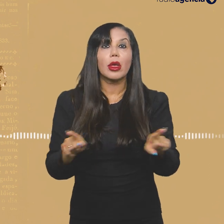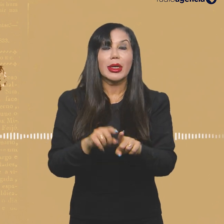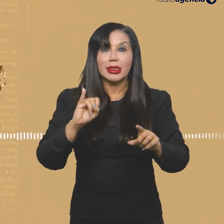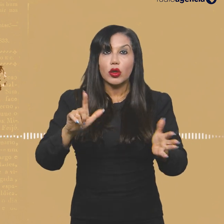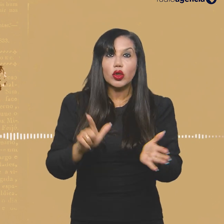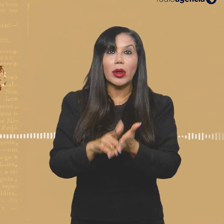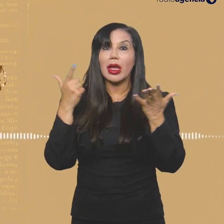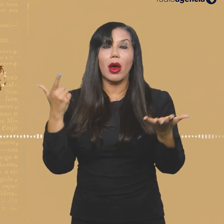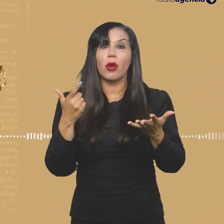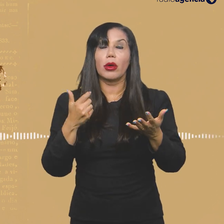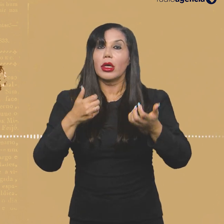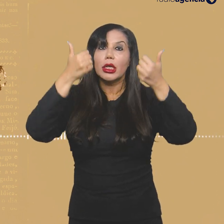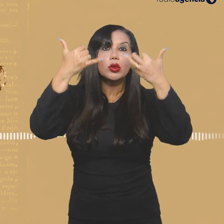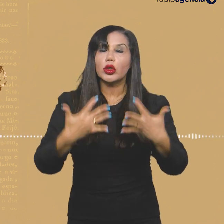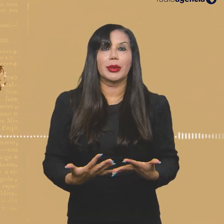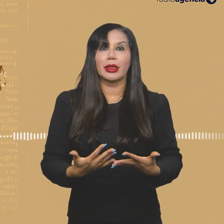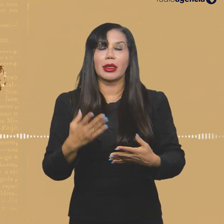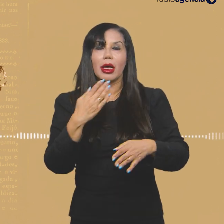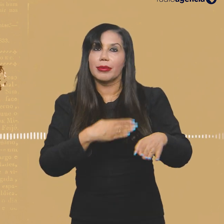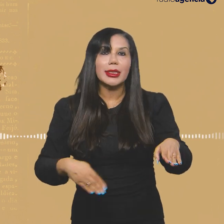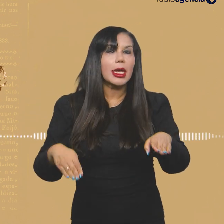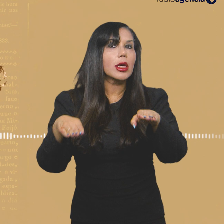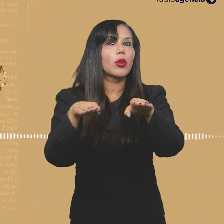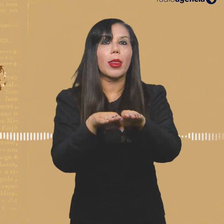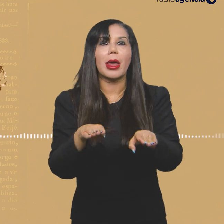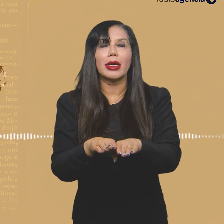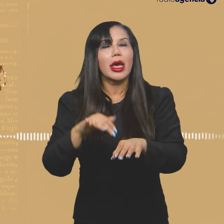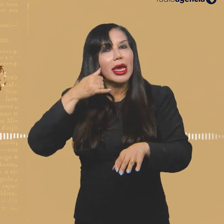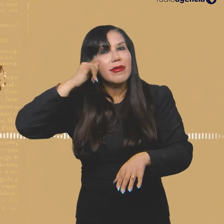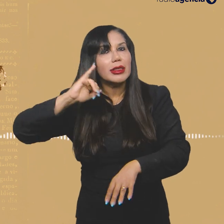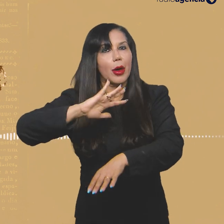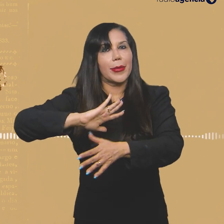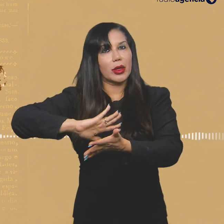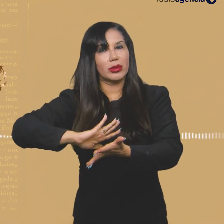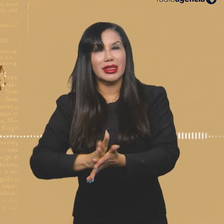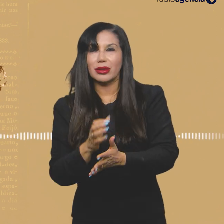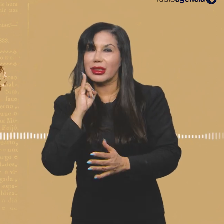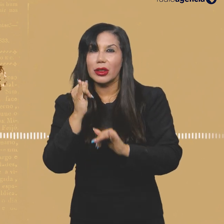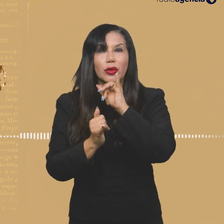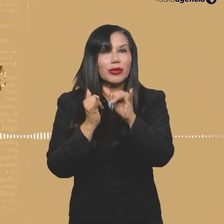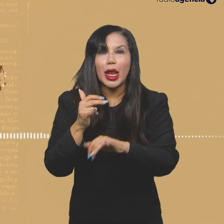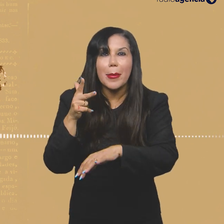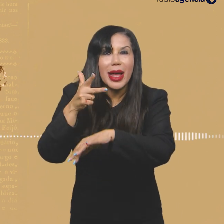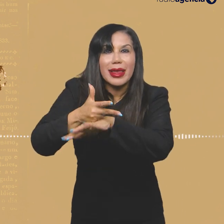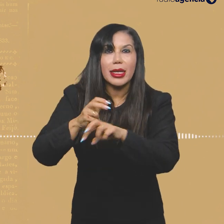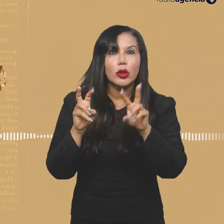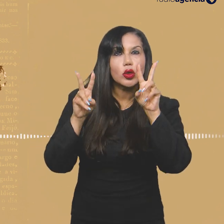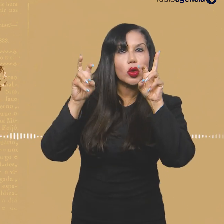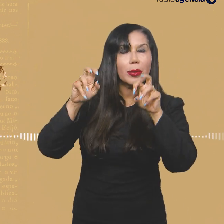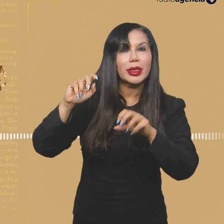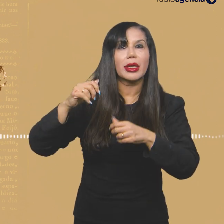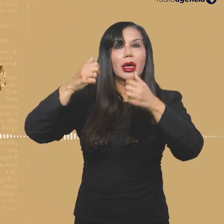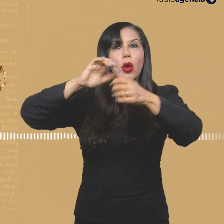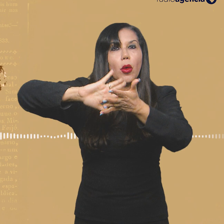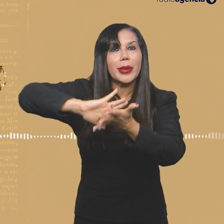Então, quando você tem um jornal que não parte desse ponto de vista, que não parte desse lugar e que não entende as matérias a partir